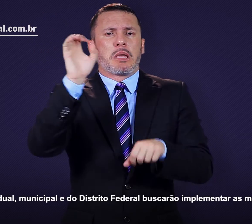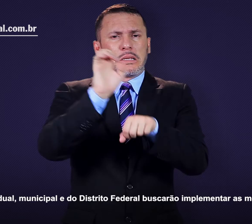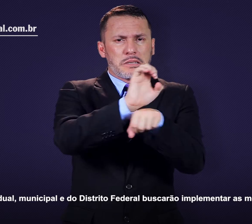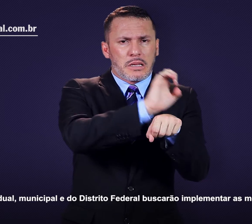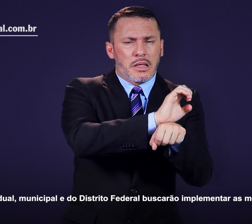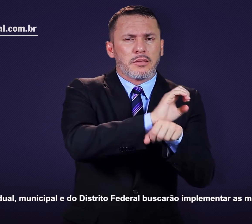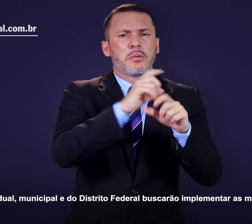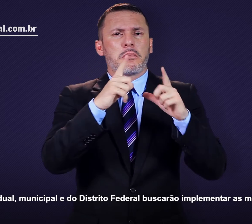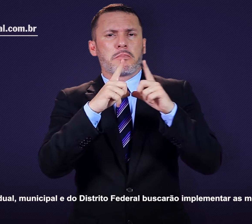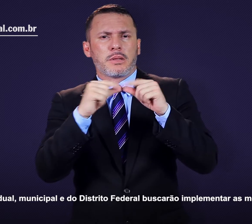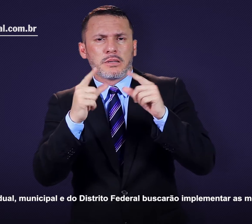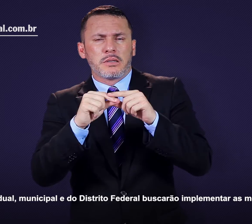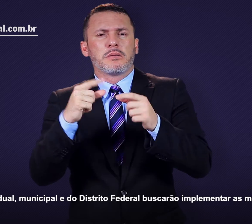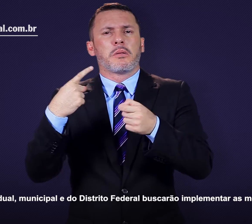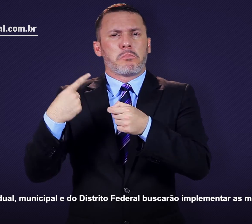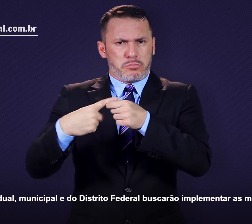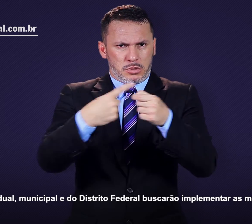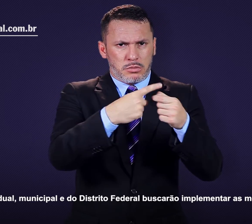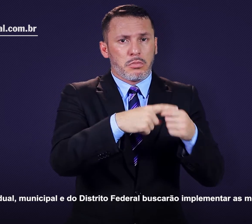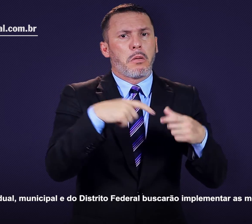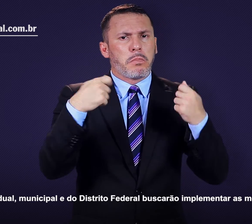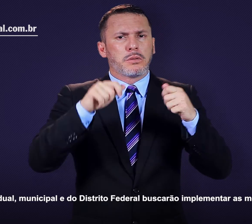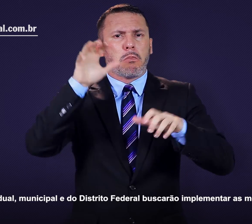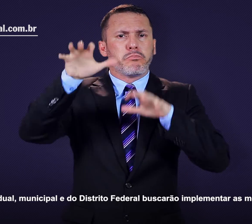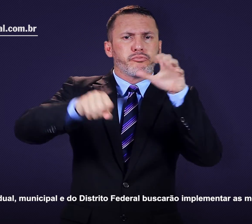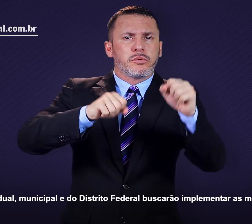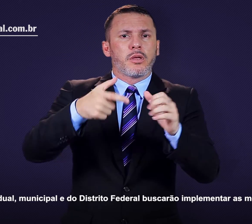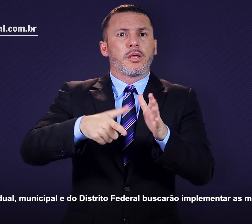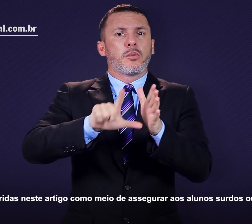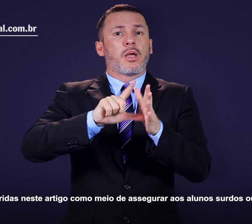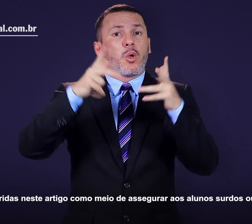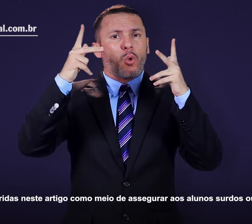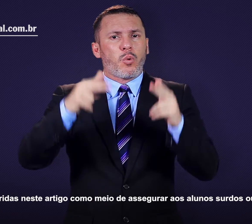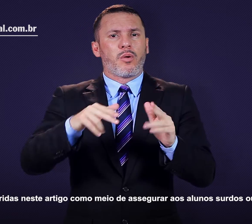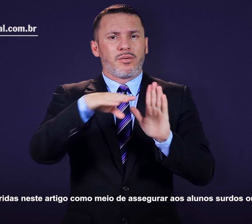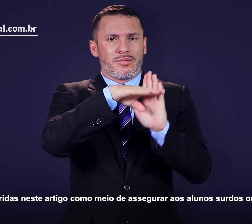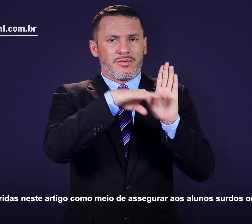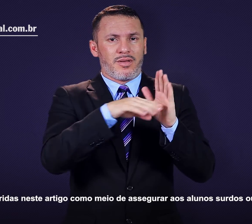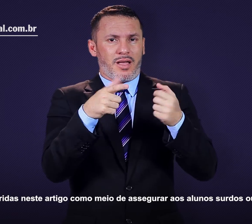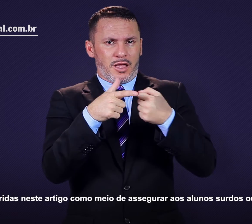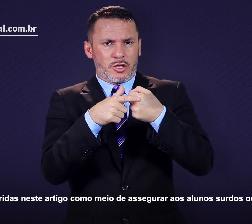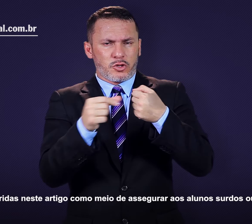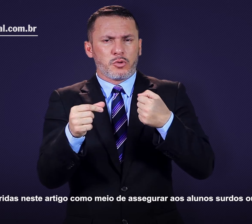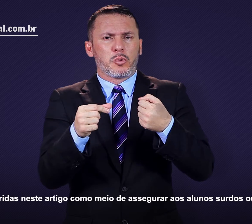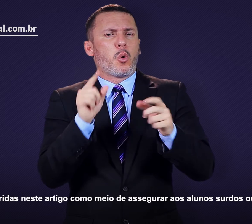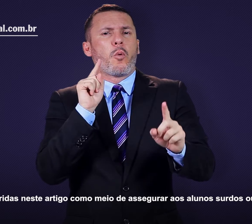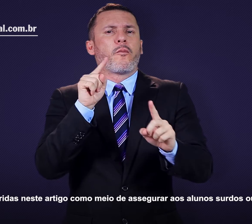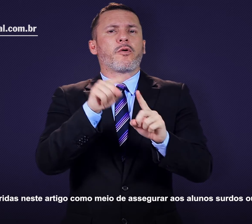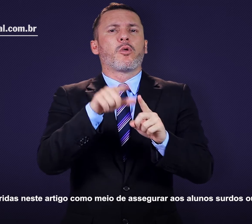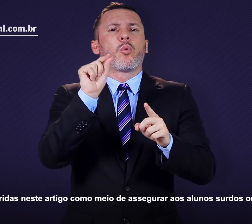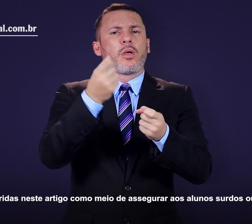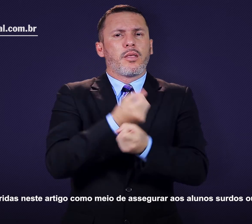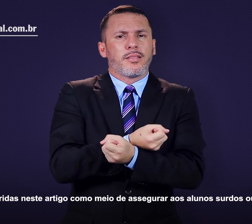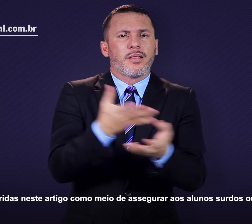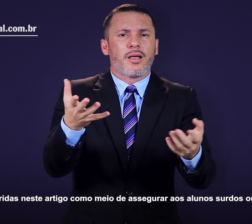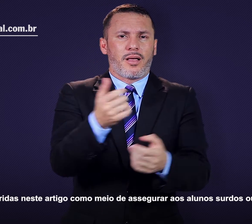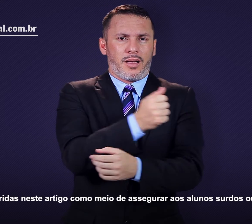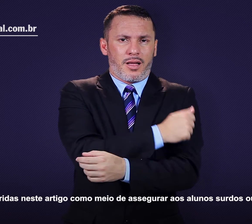municipal e do Distrito Federal buscarão implementar as medidas referidas neste artigo como meio de assegurar aos alunos surdos